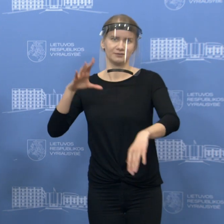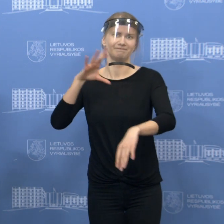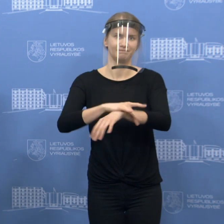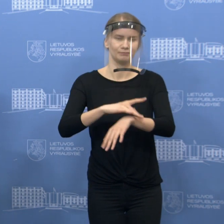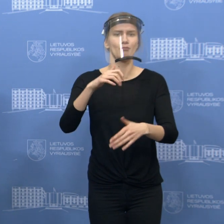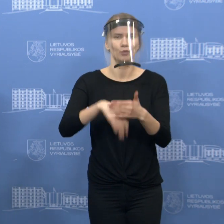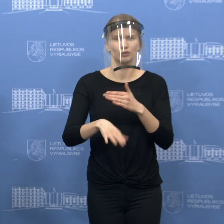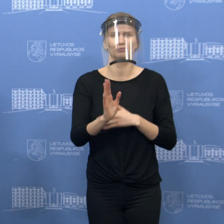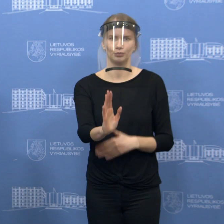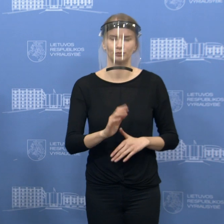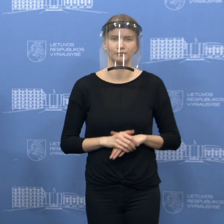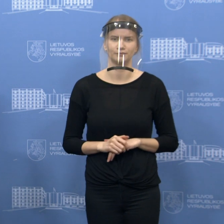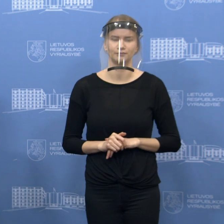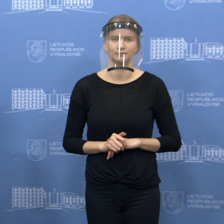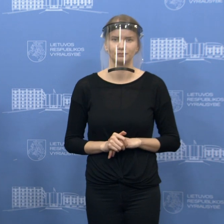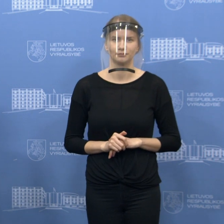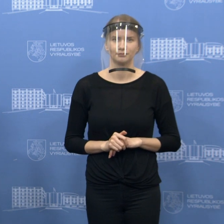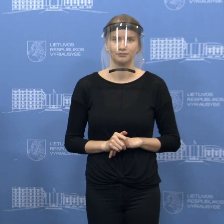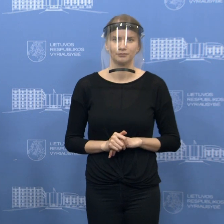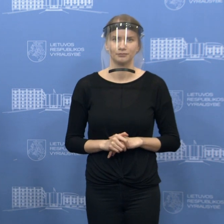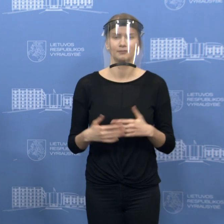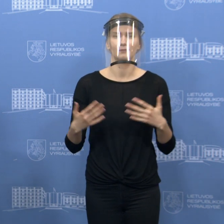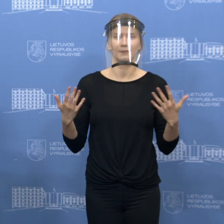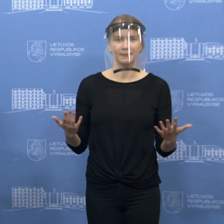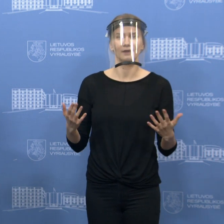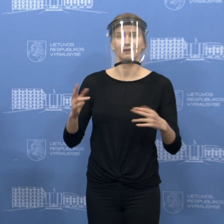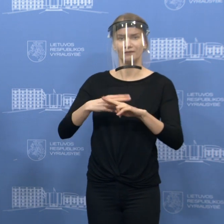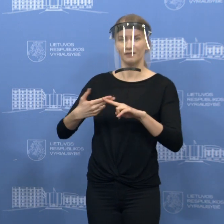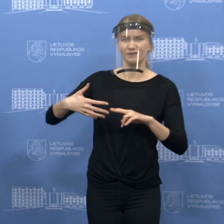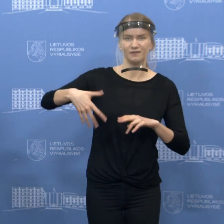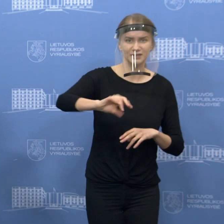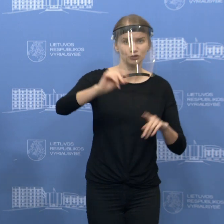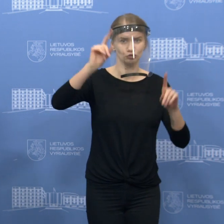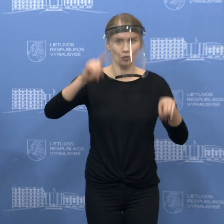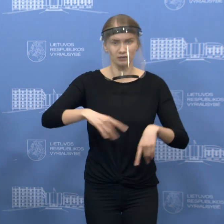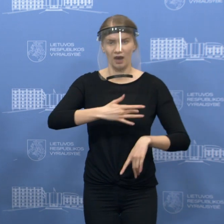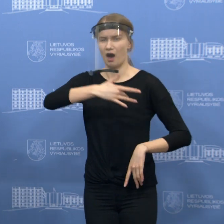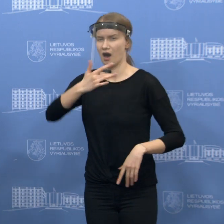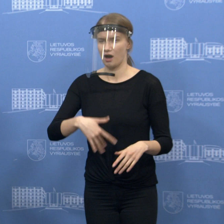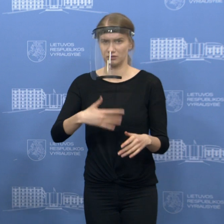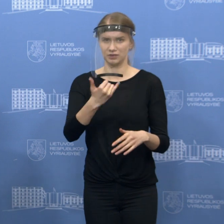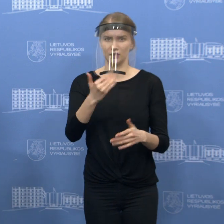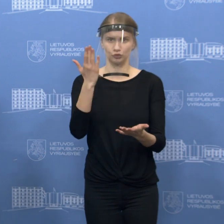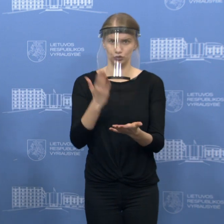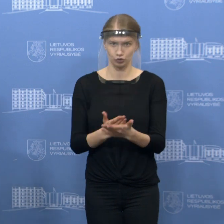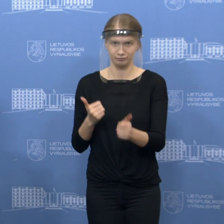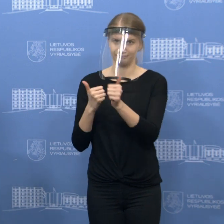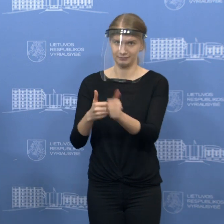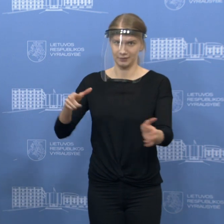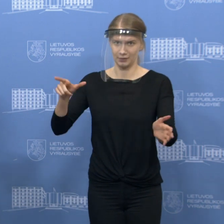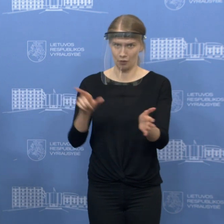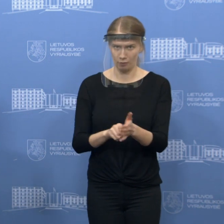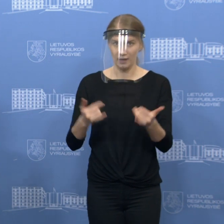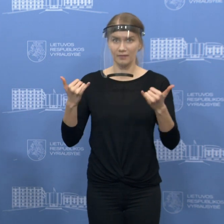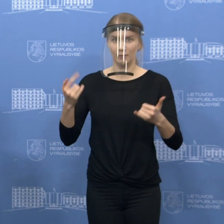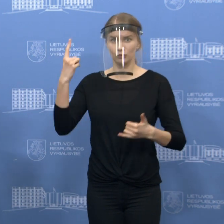tai vėlgi, natūralu, kad policija čia vieto įtaikys jau grežtas poveikio priemonės. Dar